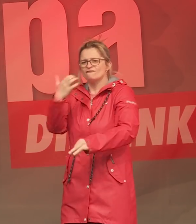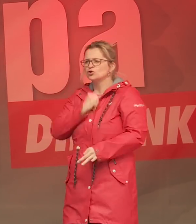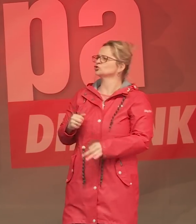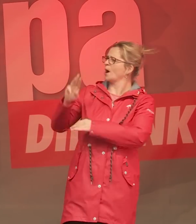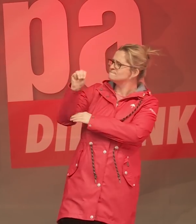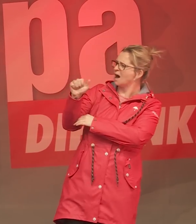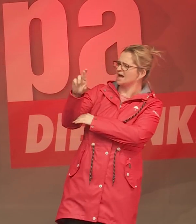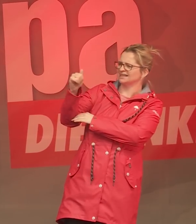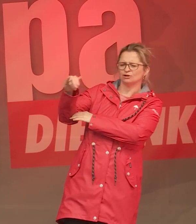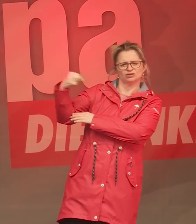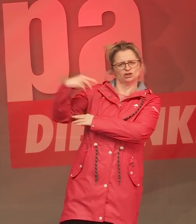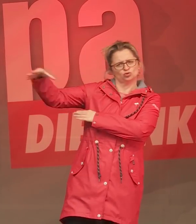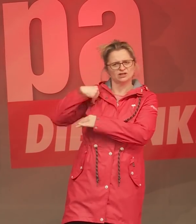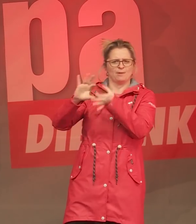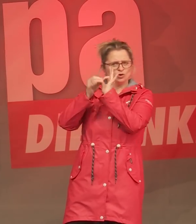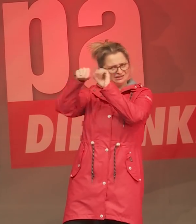in Brüssel.